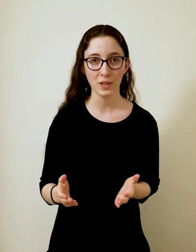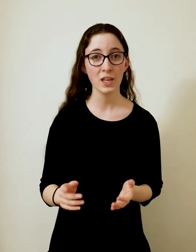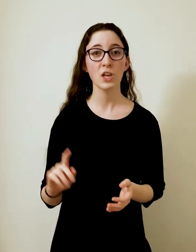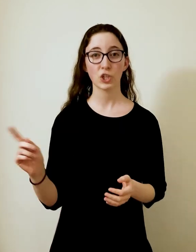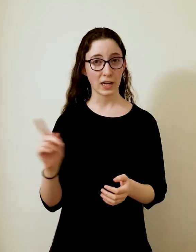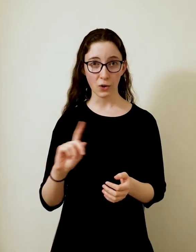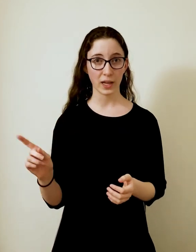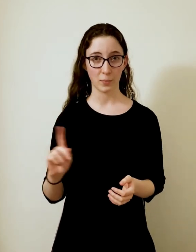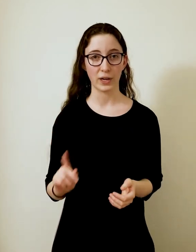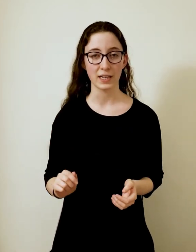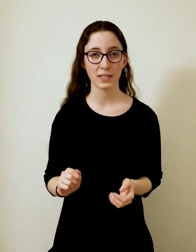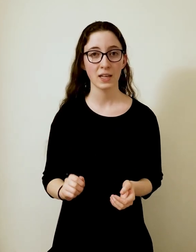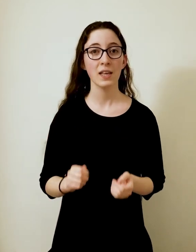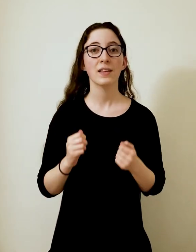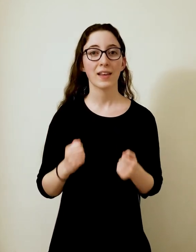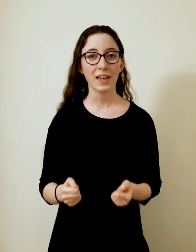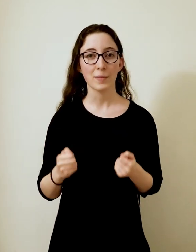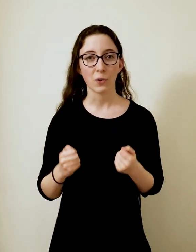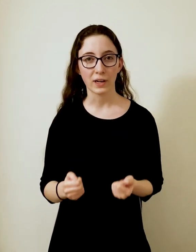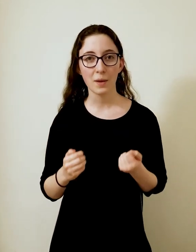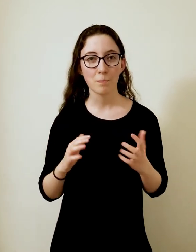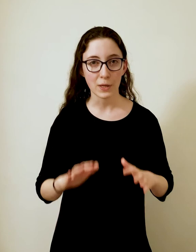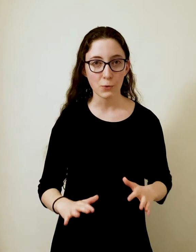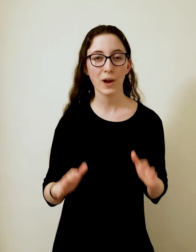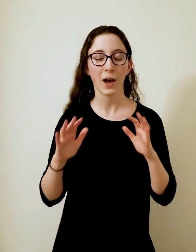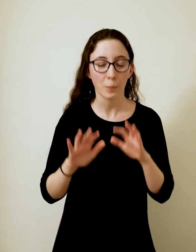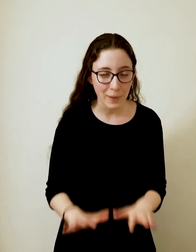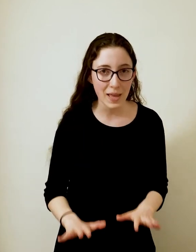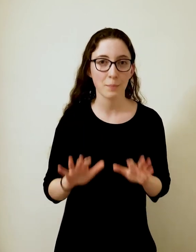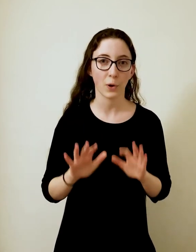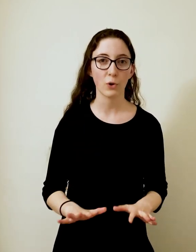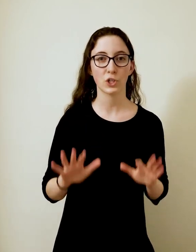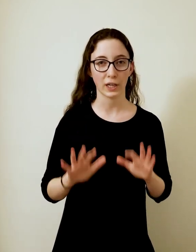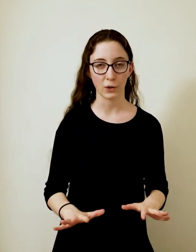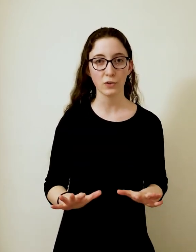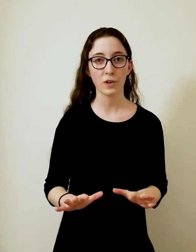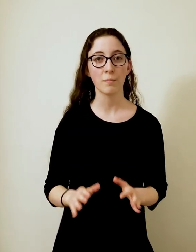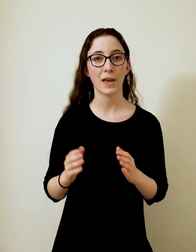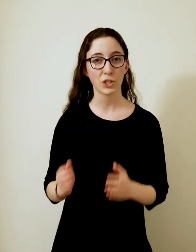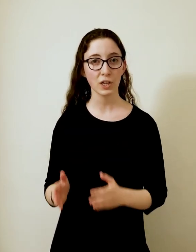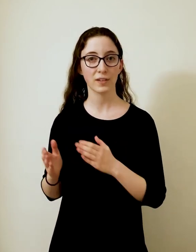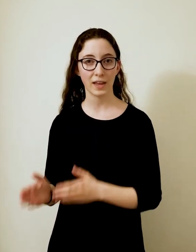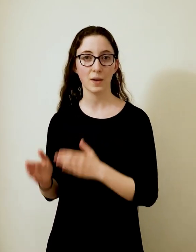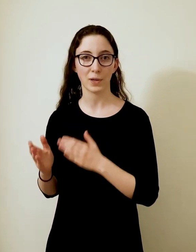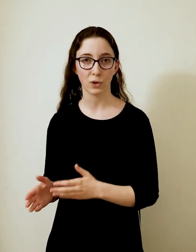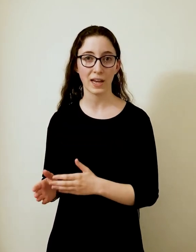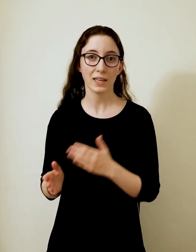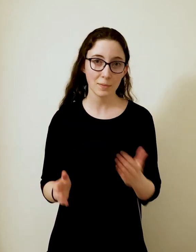שללא חלבון אס תאי המיקרוגליה פינו הרבה פחות שעריות מאשר תאי המיקרוגליה עם